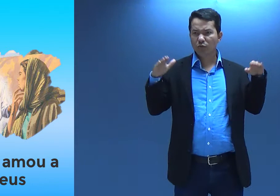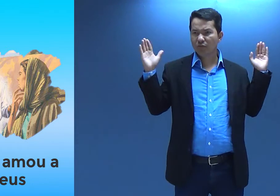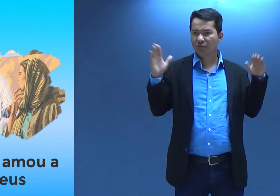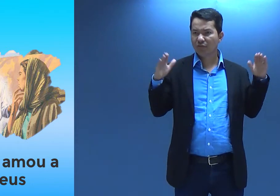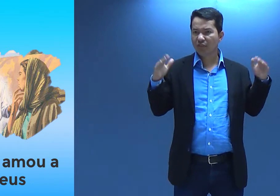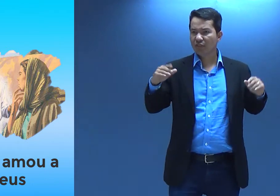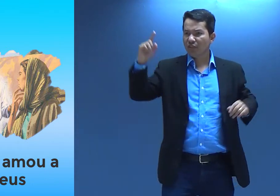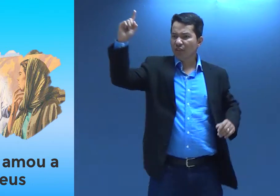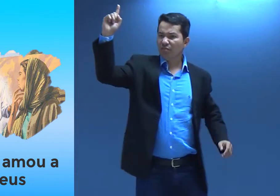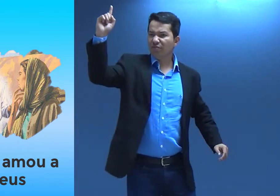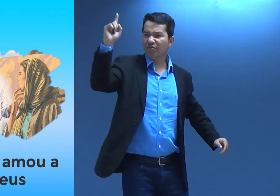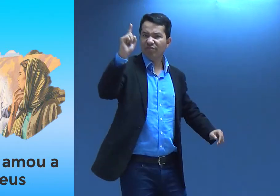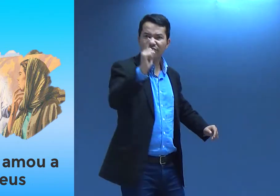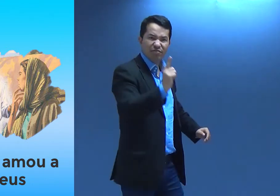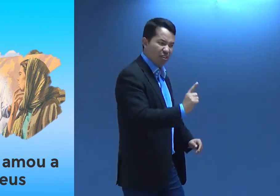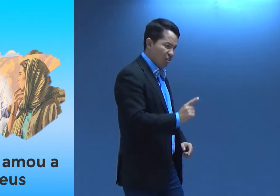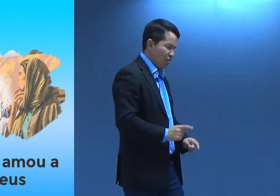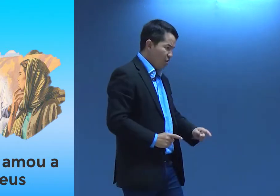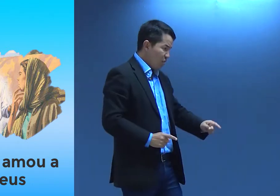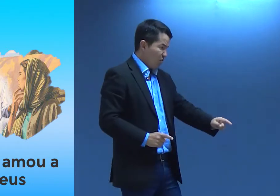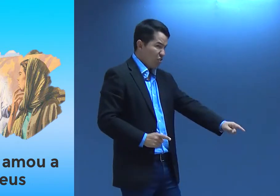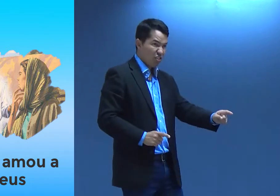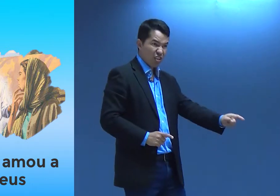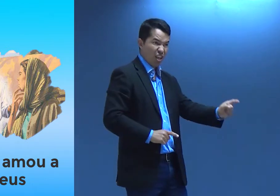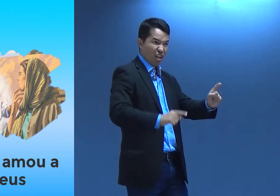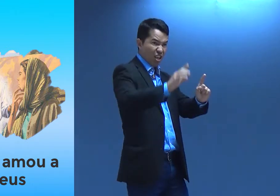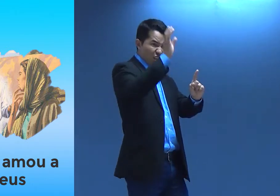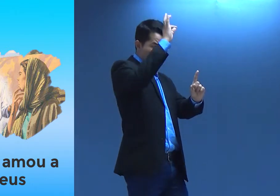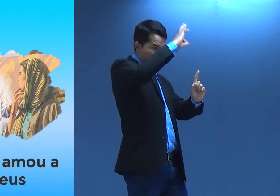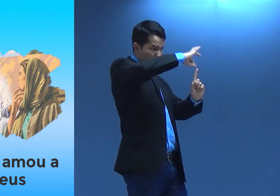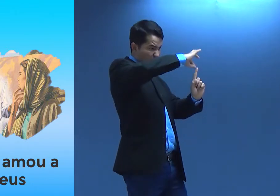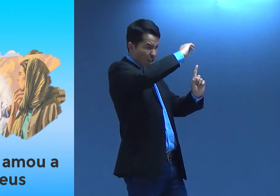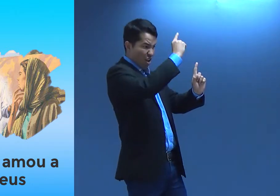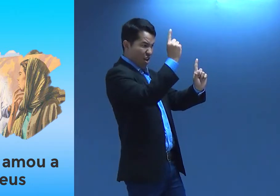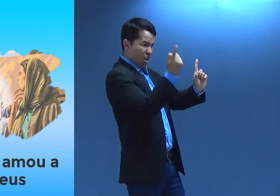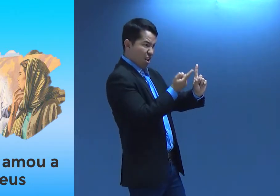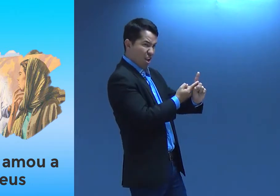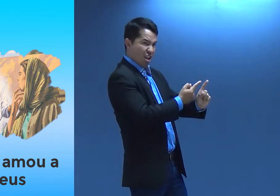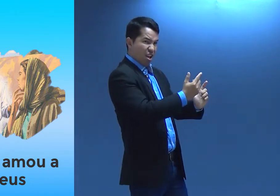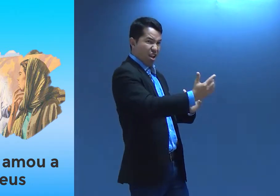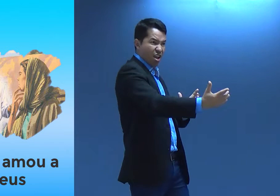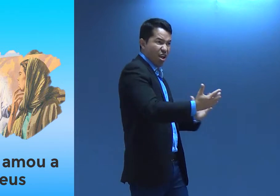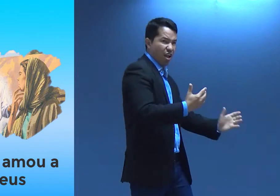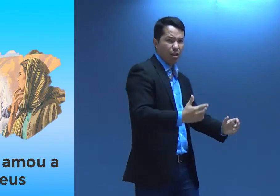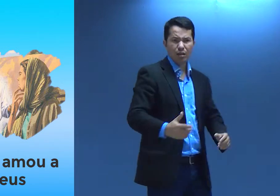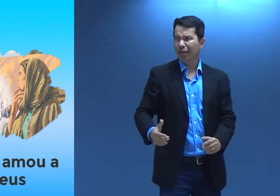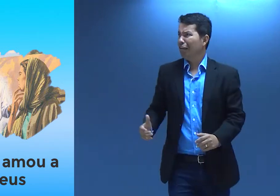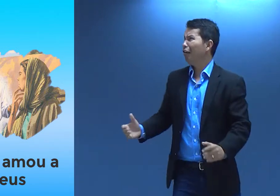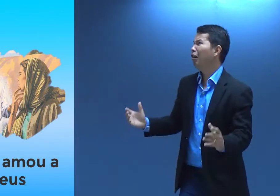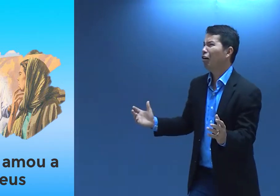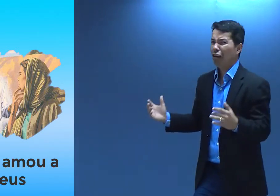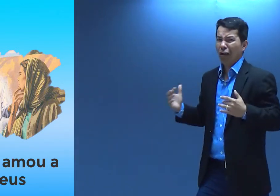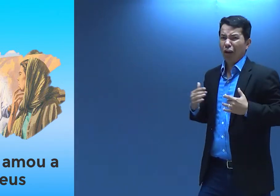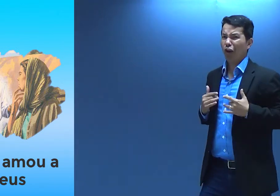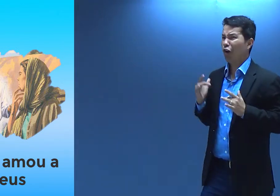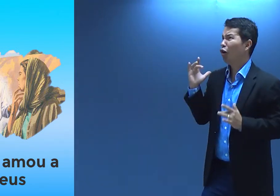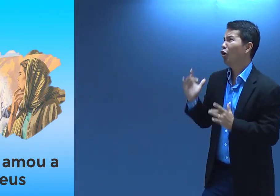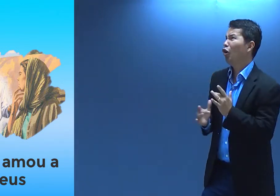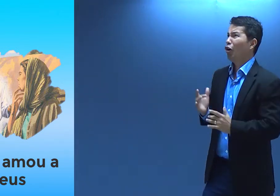Vocês lembram do anjo que apareceu e falou pra ela? Você ficará grávida do Espírito Santo? Mas, eu,